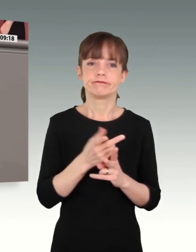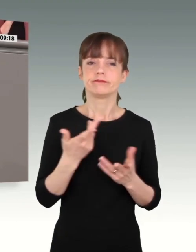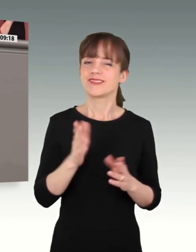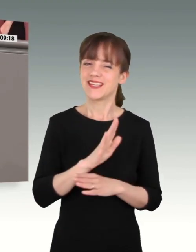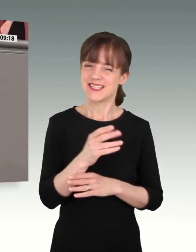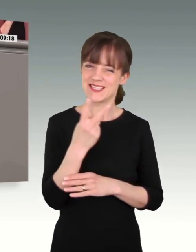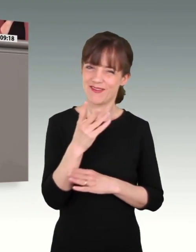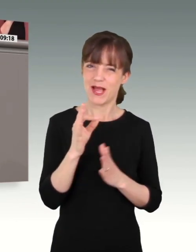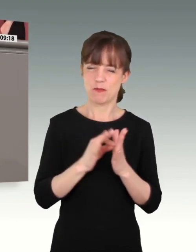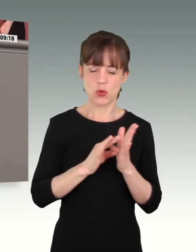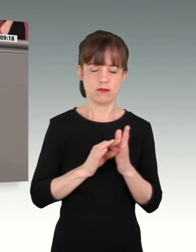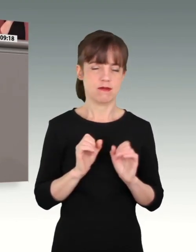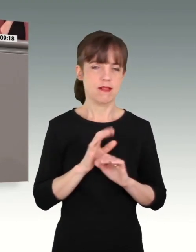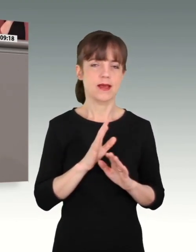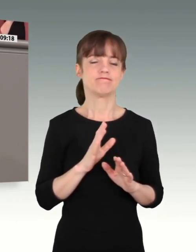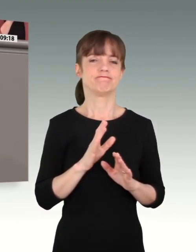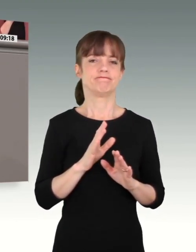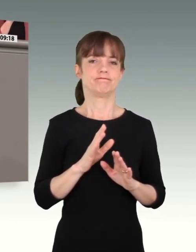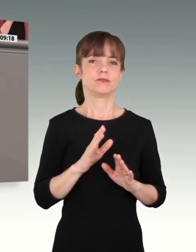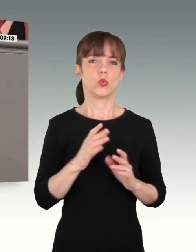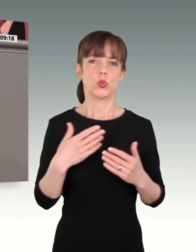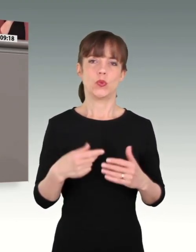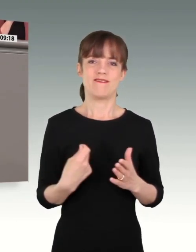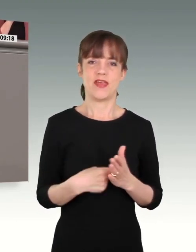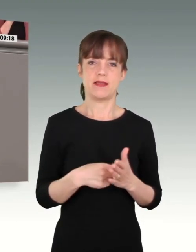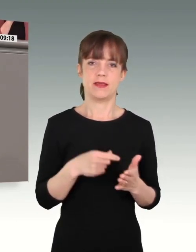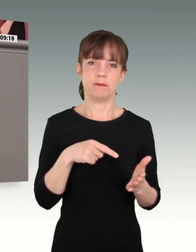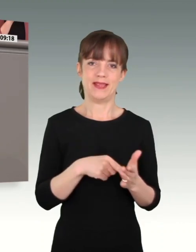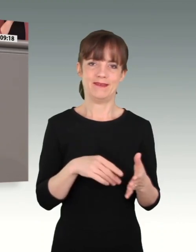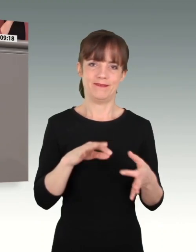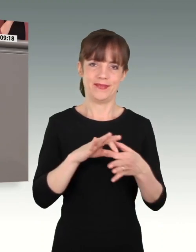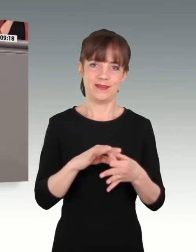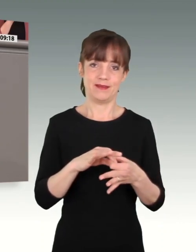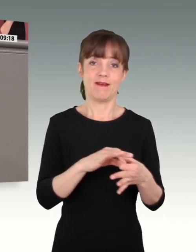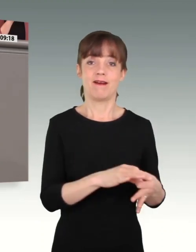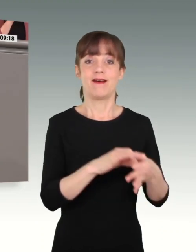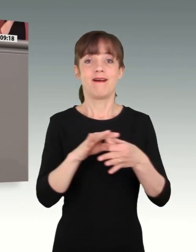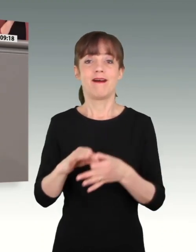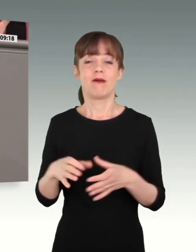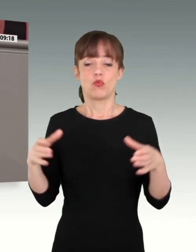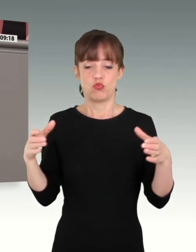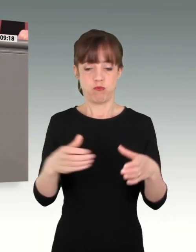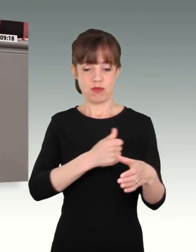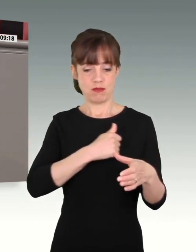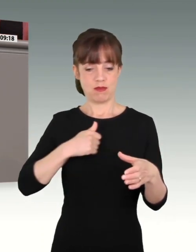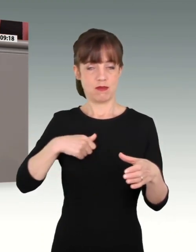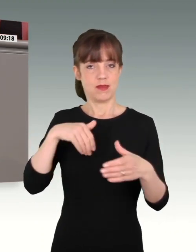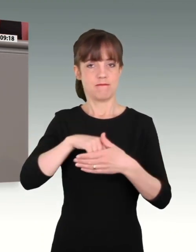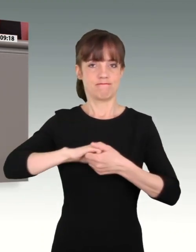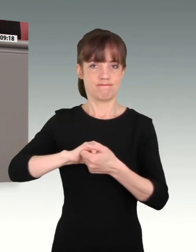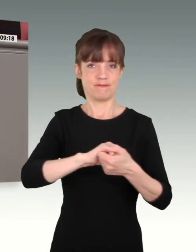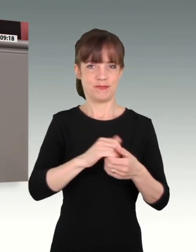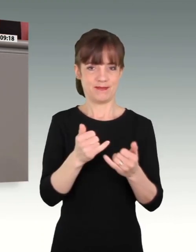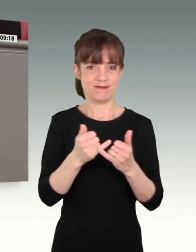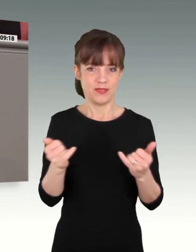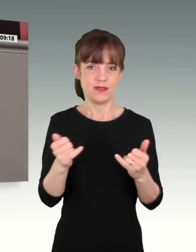Diese zwei Punkte treffen grundlegende Werte und damit den inneren Zusammenhalt in der Truppe und machen die Entscheidung